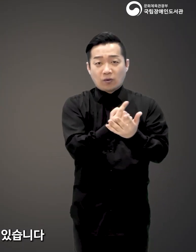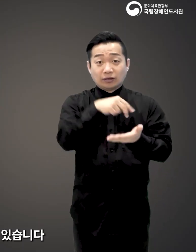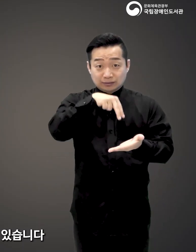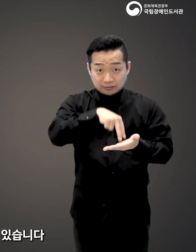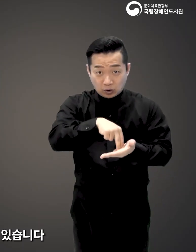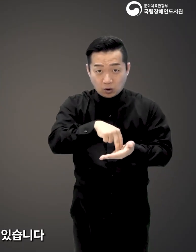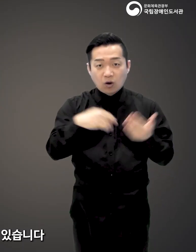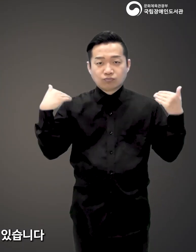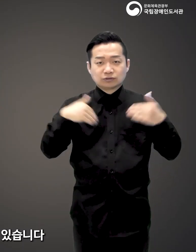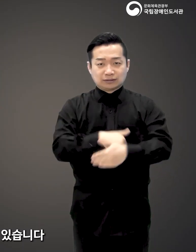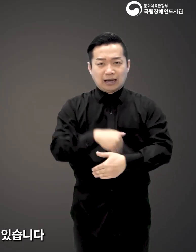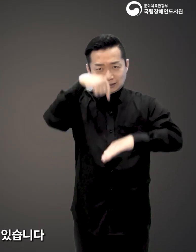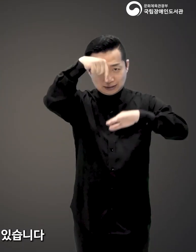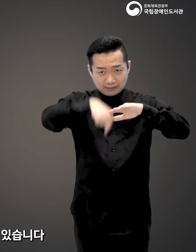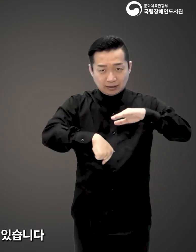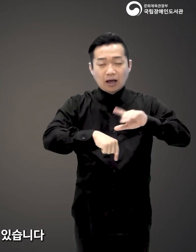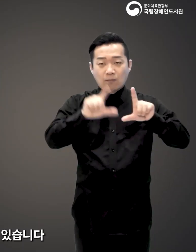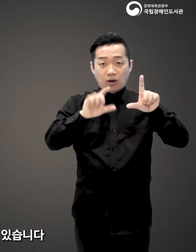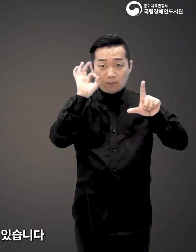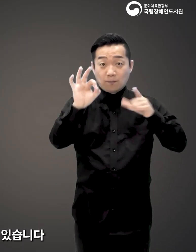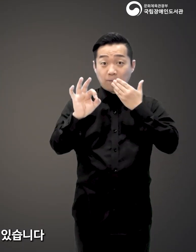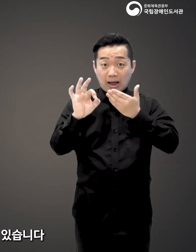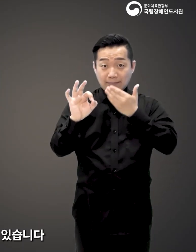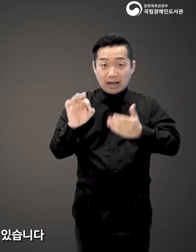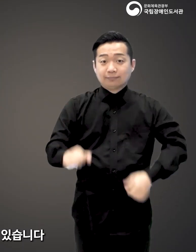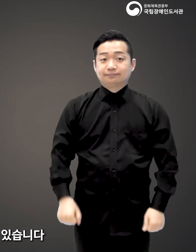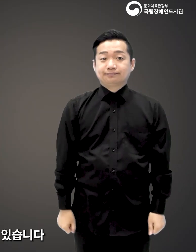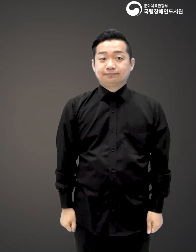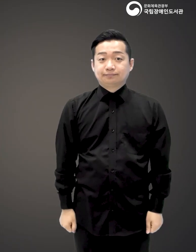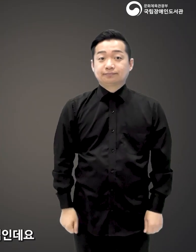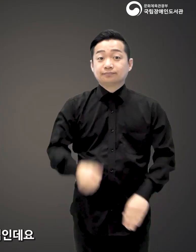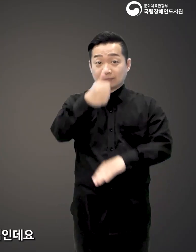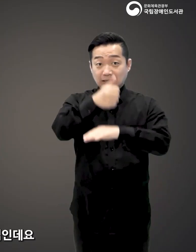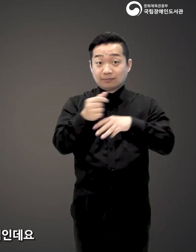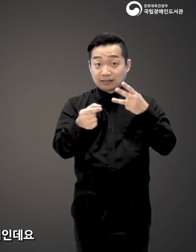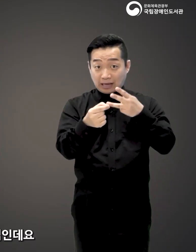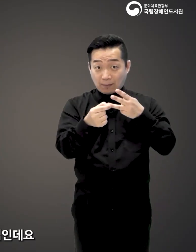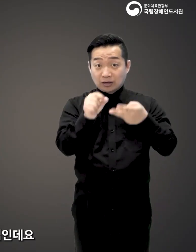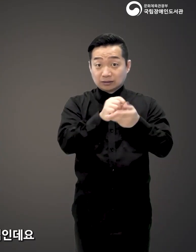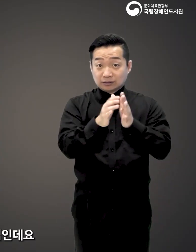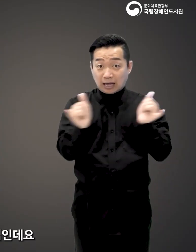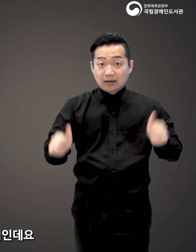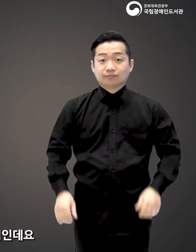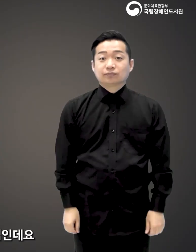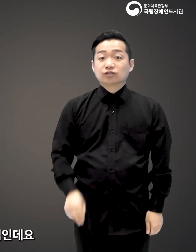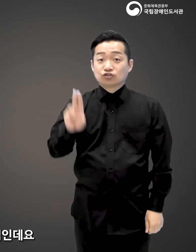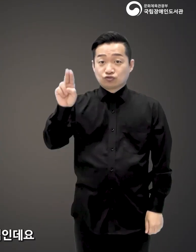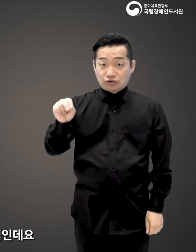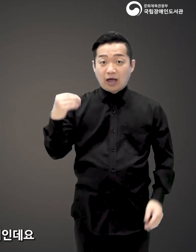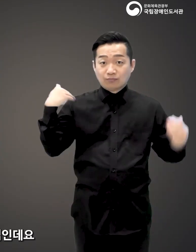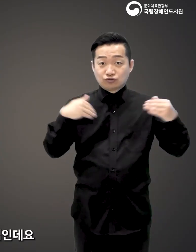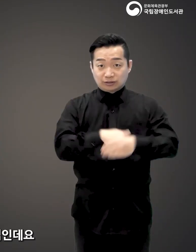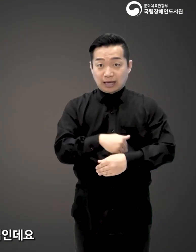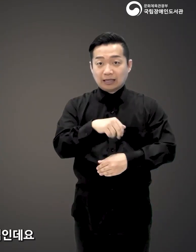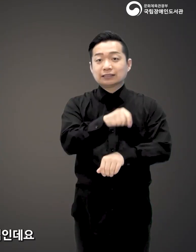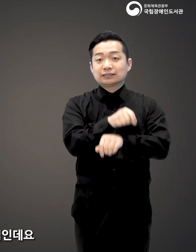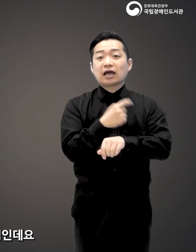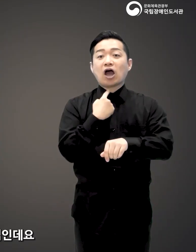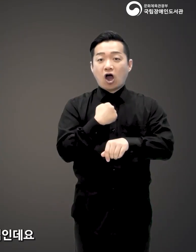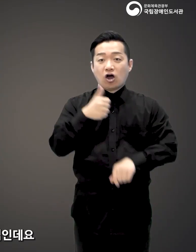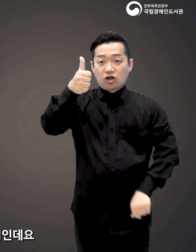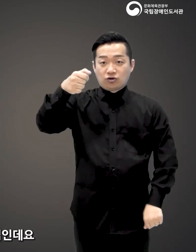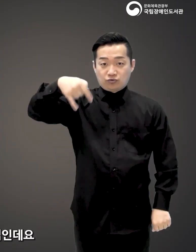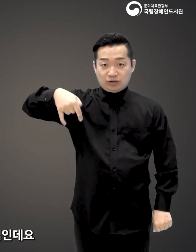일원으로서 부탄의 깊이 있는 모습을 볼 수 있습니다. 마지막으로 세 번째 저자는 유엔부탄에서